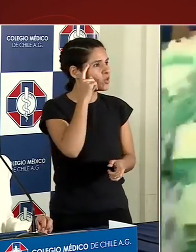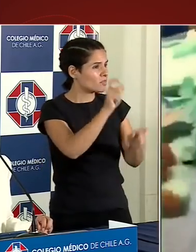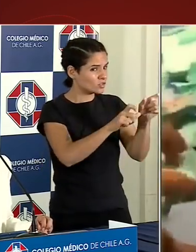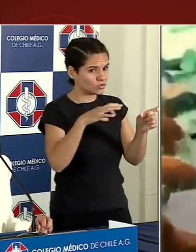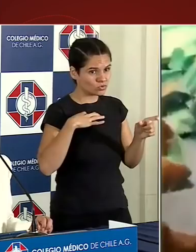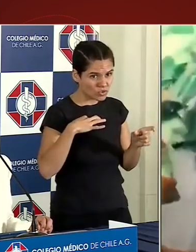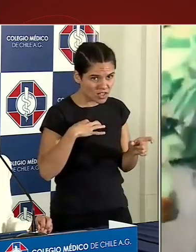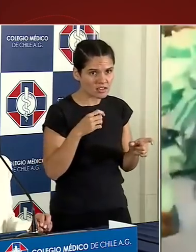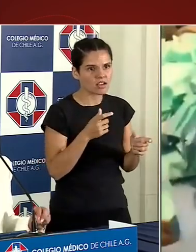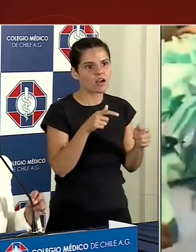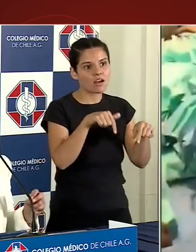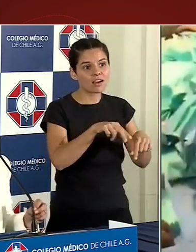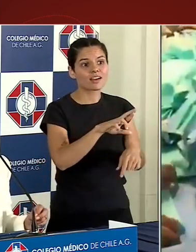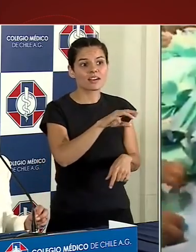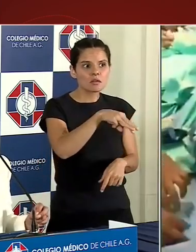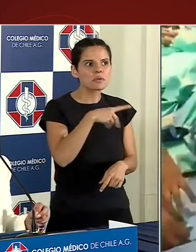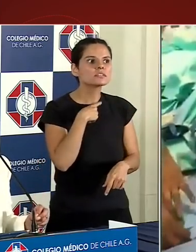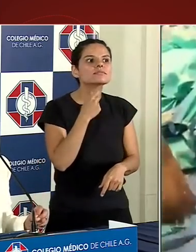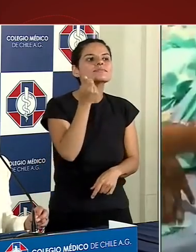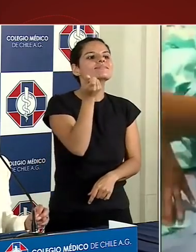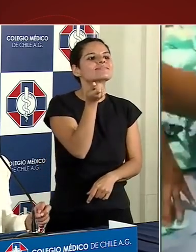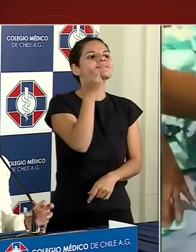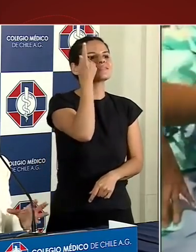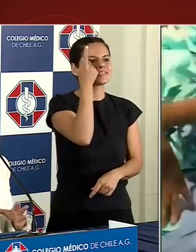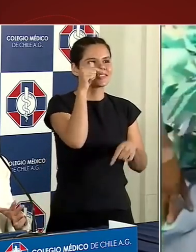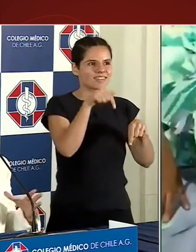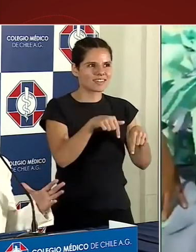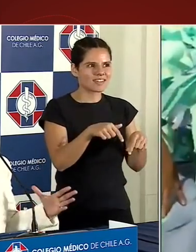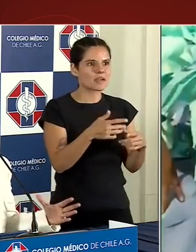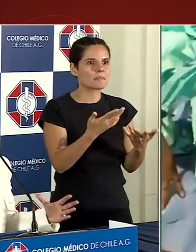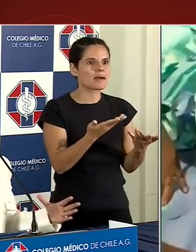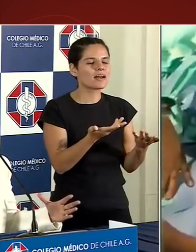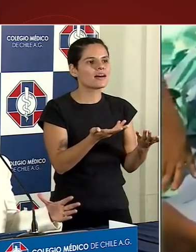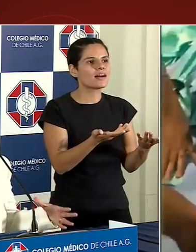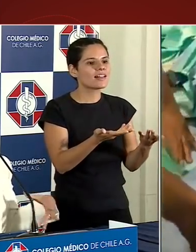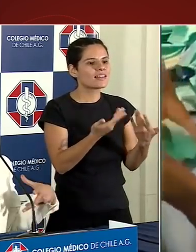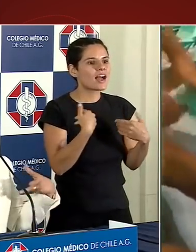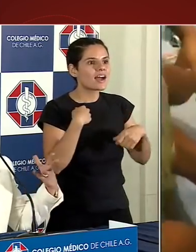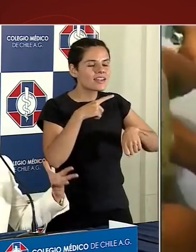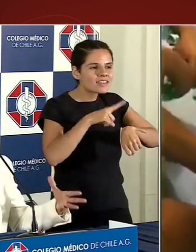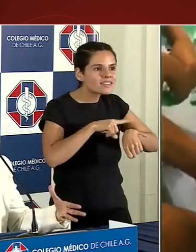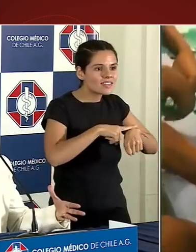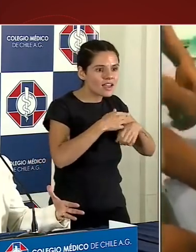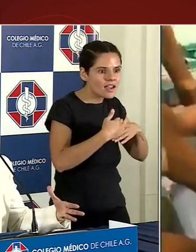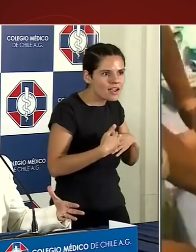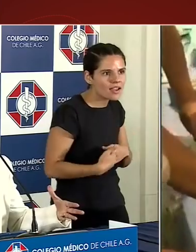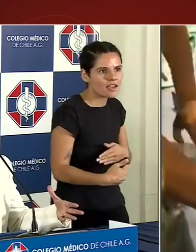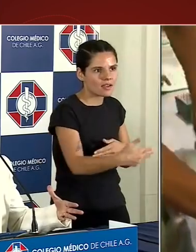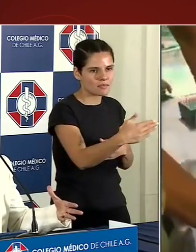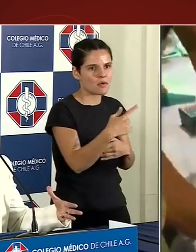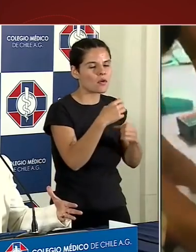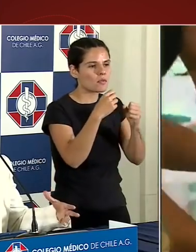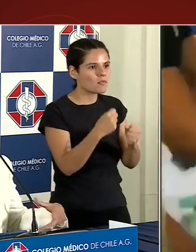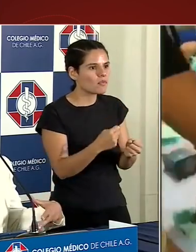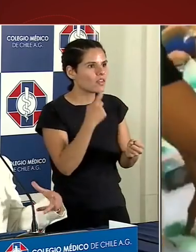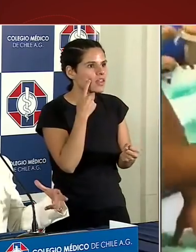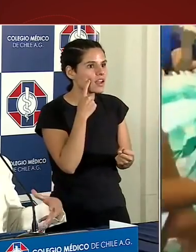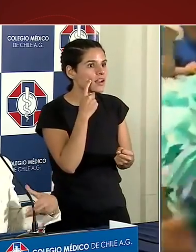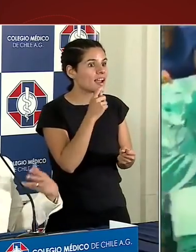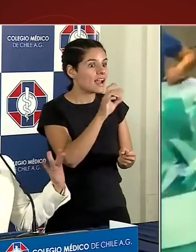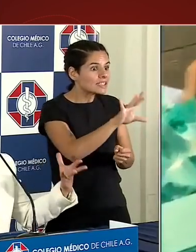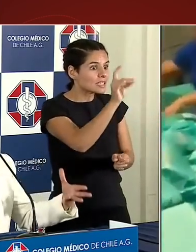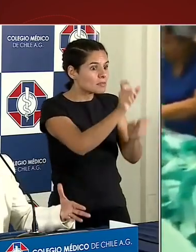metropolitana va a comprender que esto es para darnos más tiempo para fortalecer la capacidad diagnóstica,